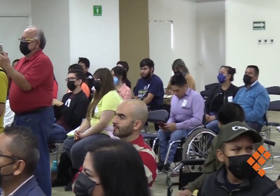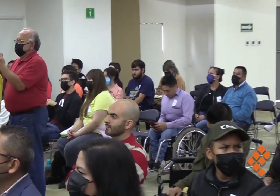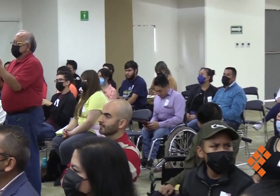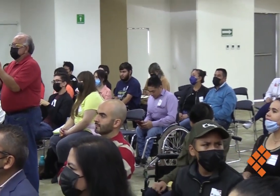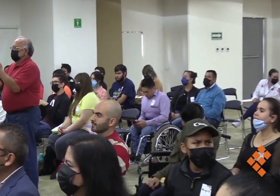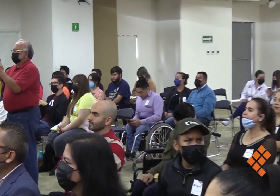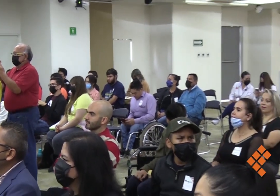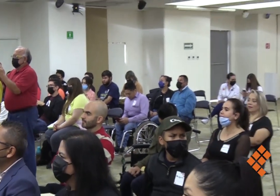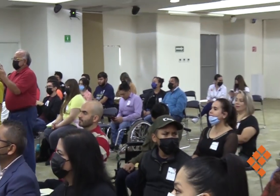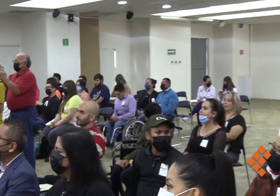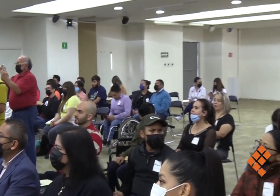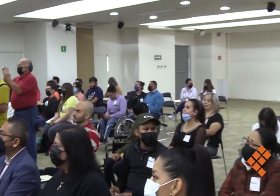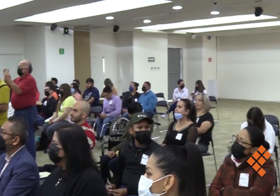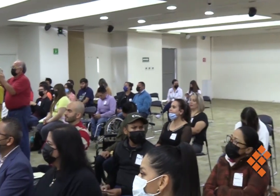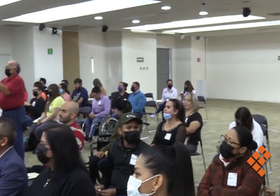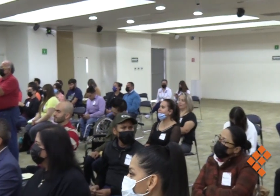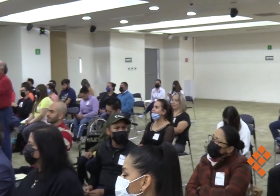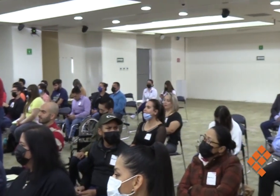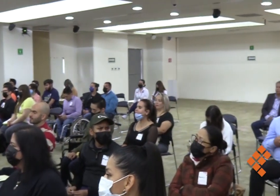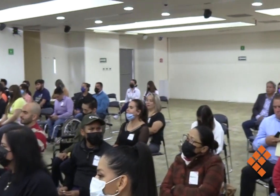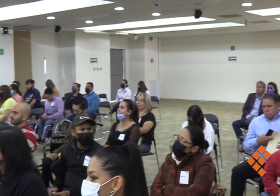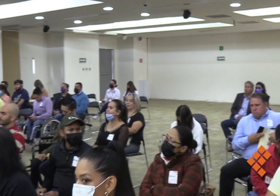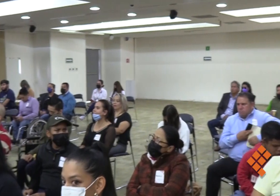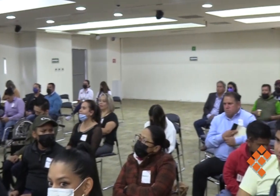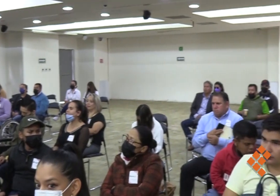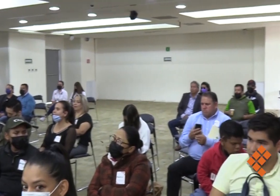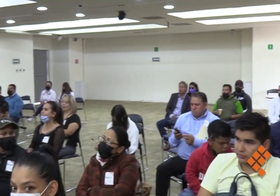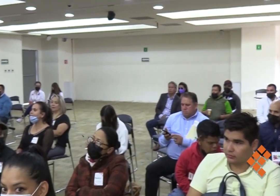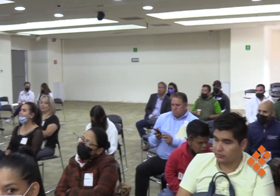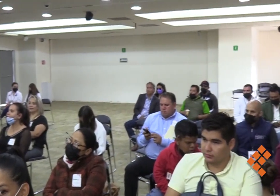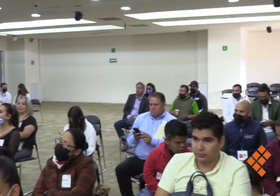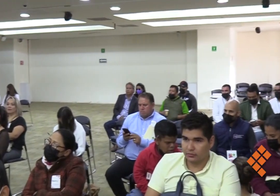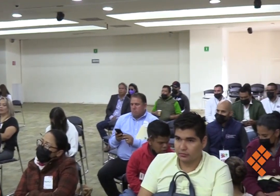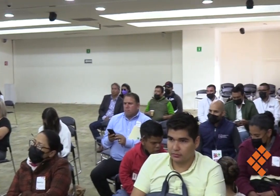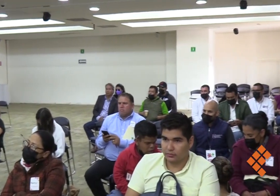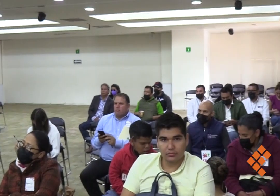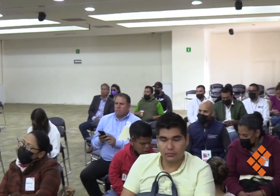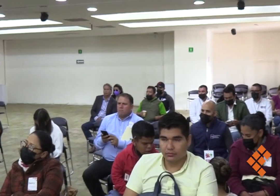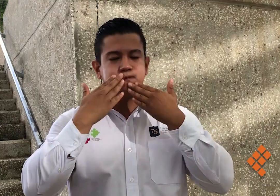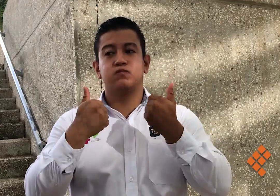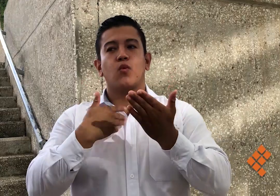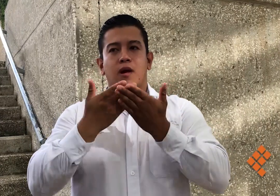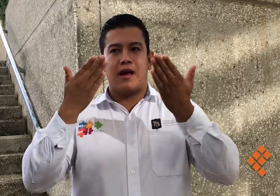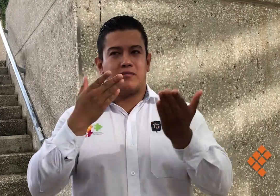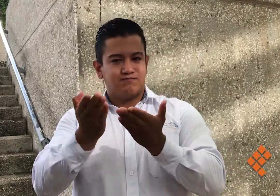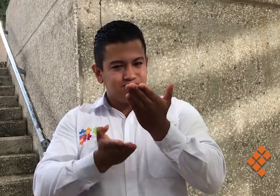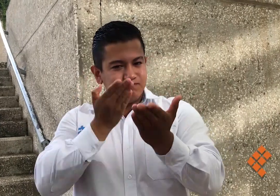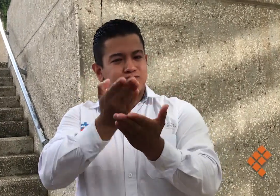diputado Zurita señaló que la accesibilidad no es solo cuestión de infraestructura, sino también de un cambio social incluyente, porque todavía se trata a las personas